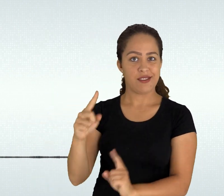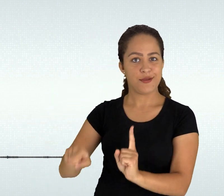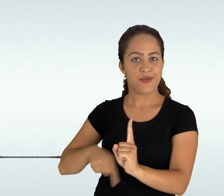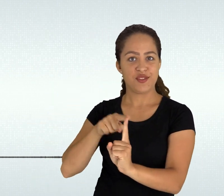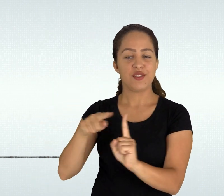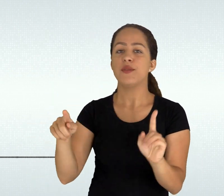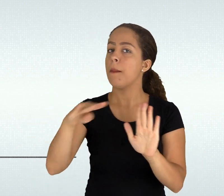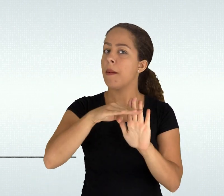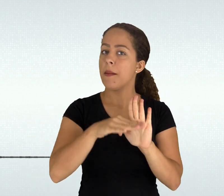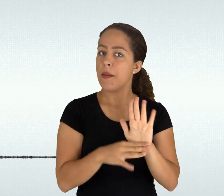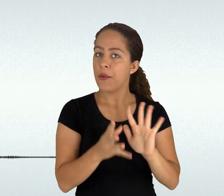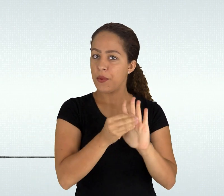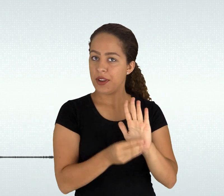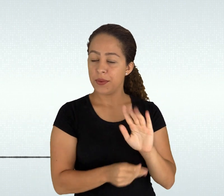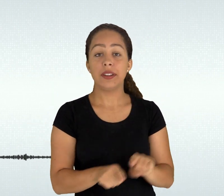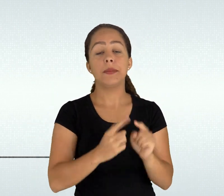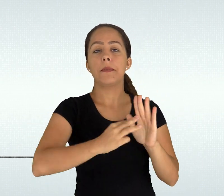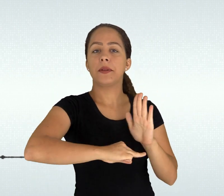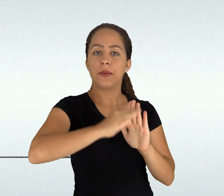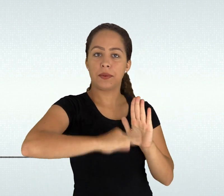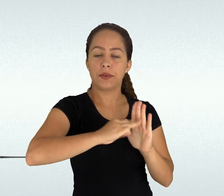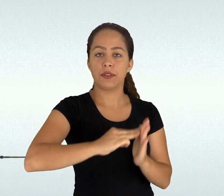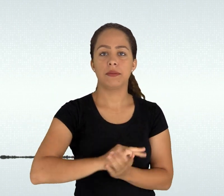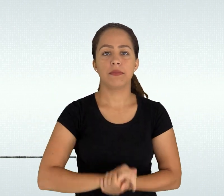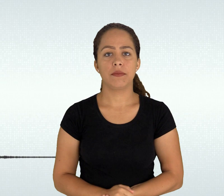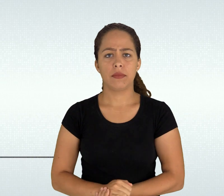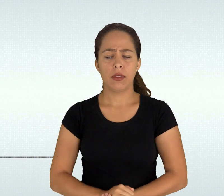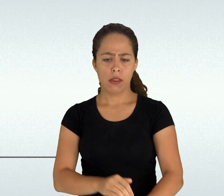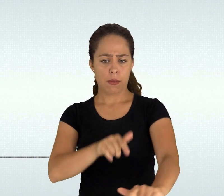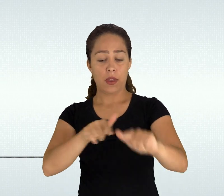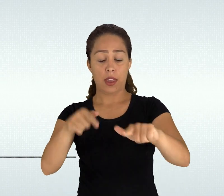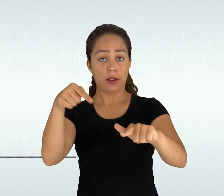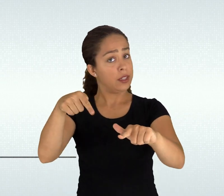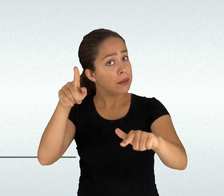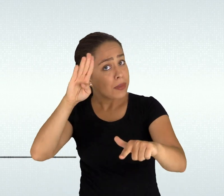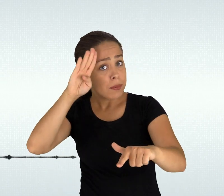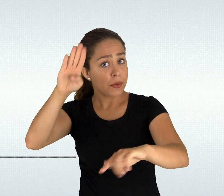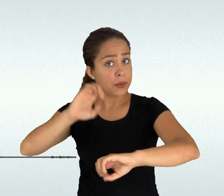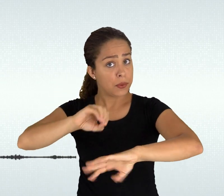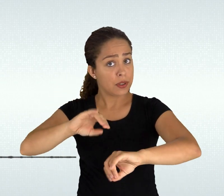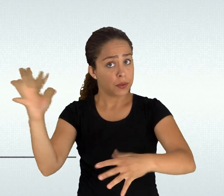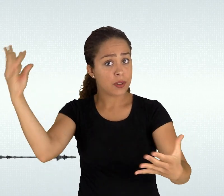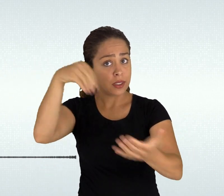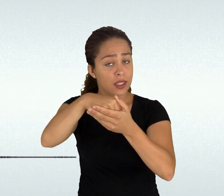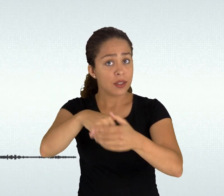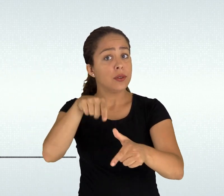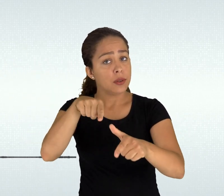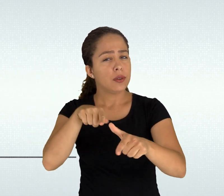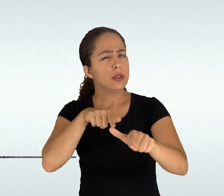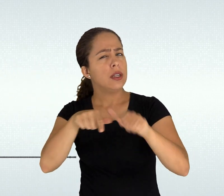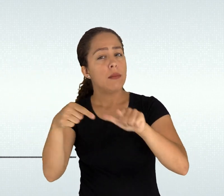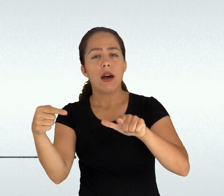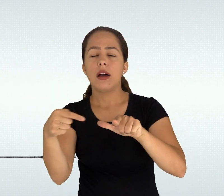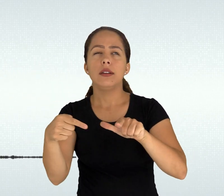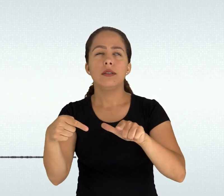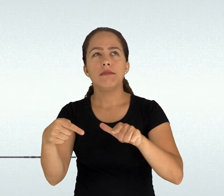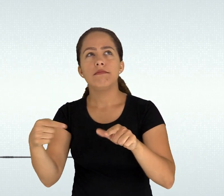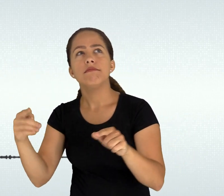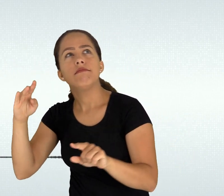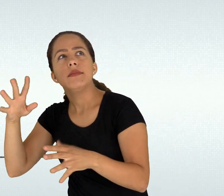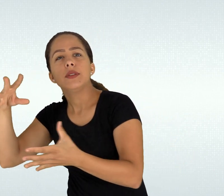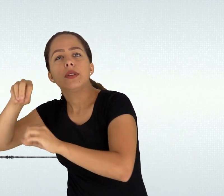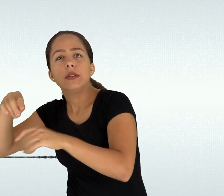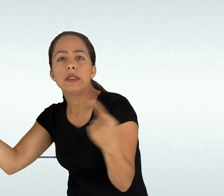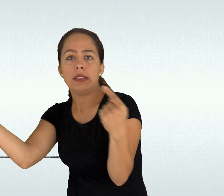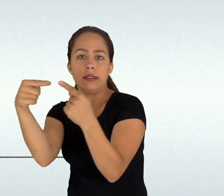como a organização e relatos sobre o conhecimento adquirido Muito além do conhecimento e da utilização de